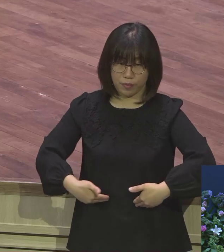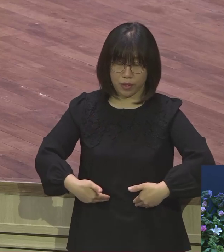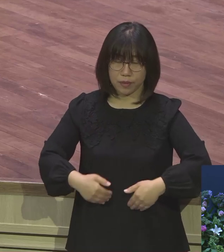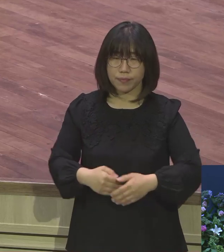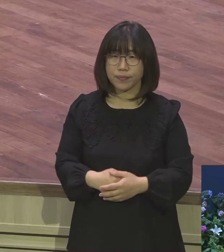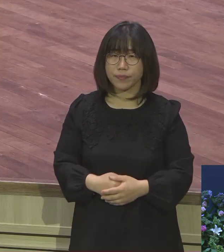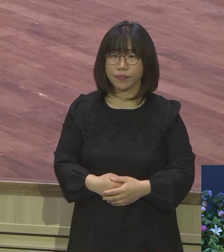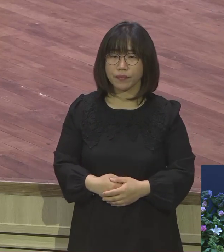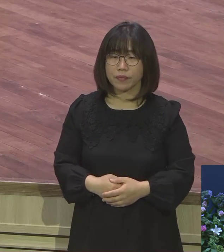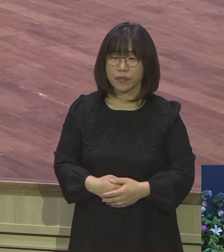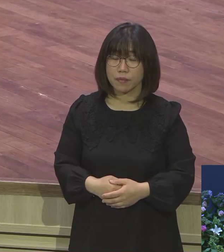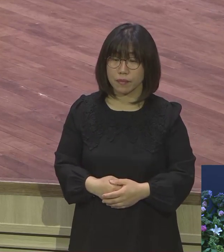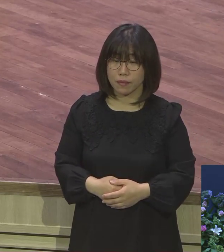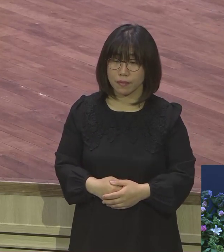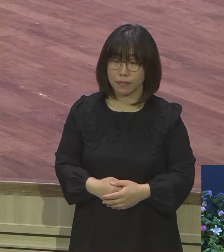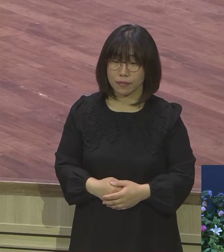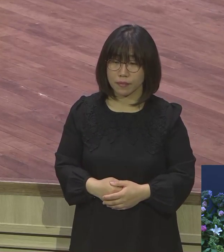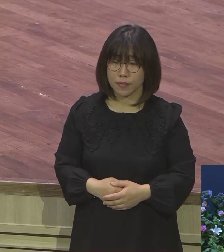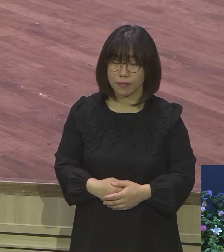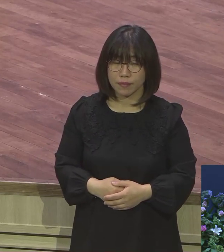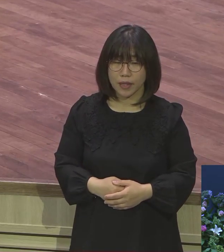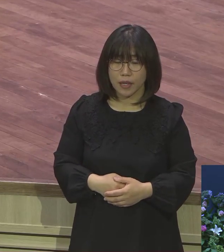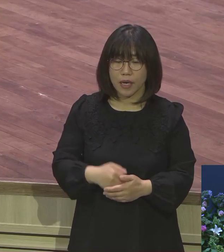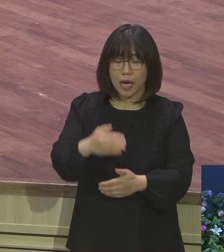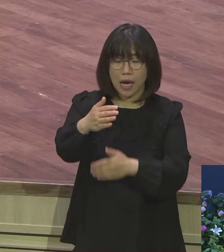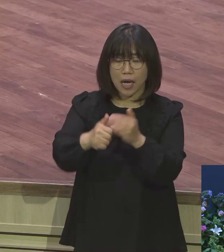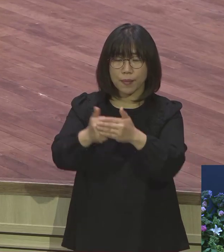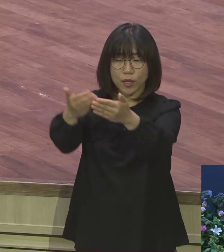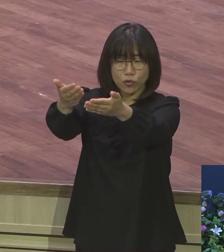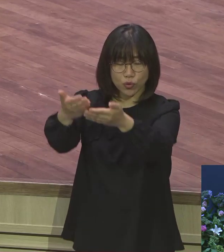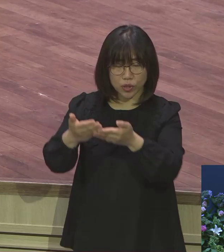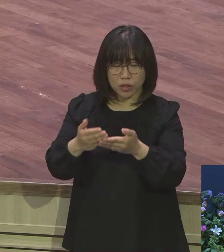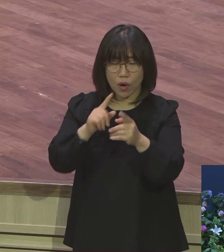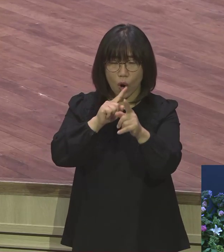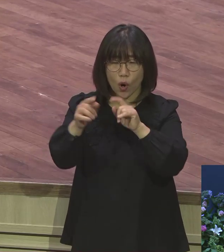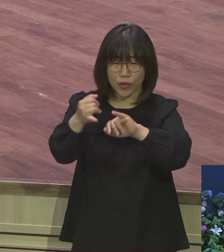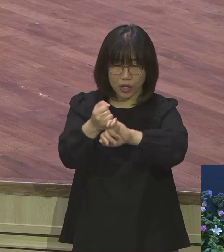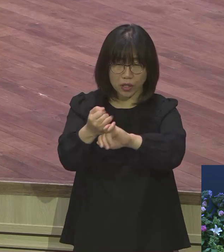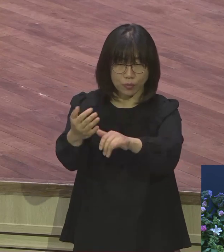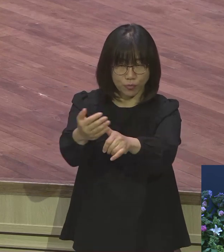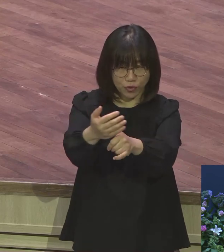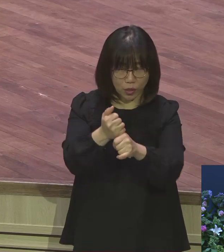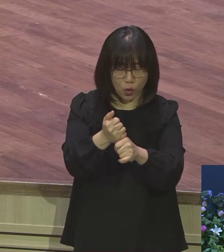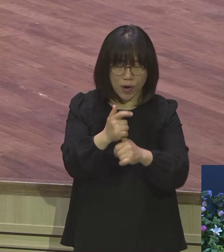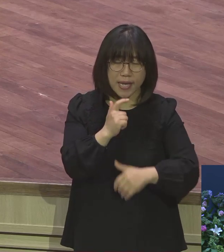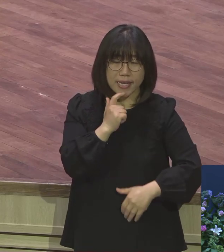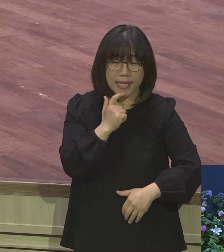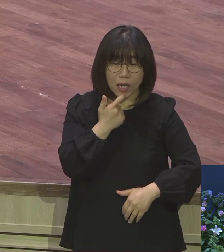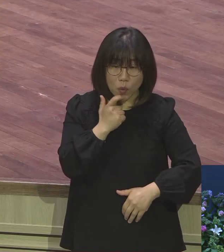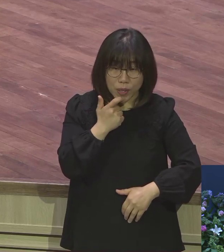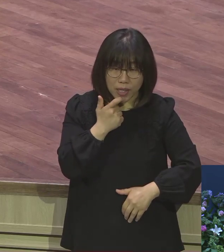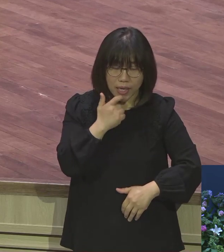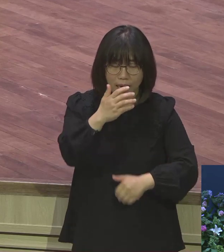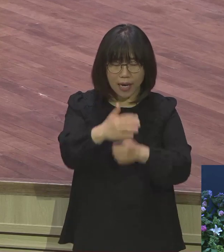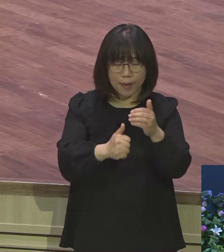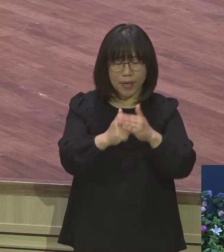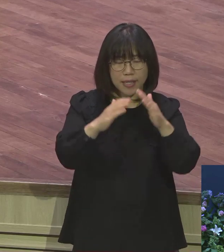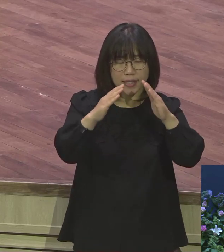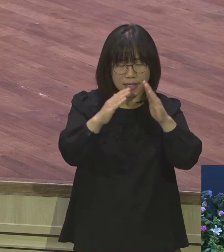배대를 하나님께 주신 이 언약의 말씀을 붙잡고 야곱이 난생 처음 예배하고 난 이외에 가진 것이라고